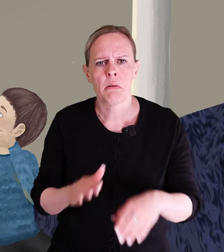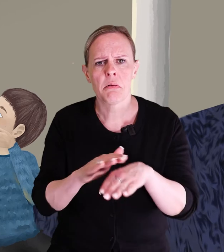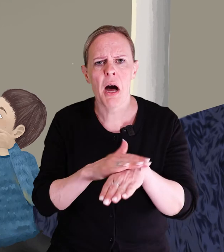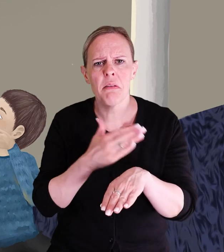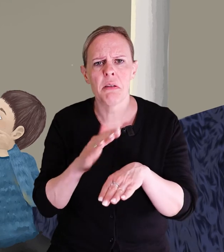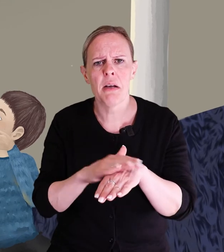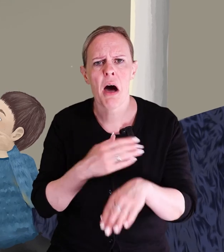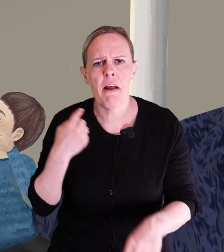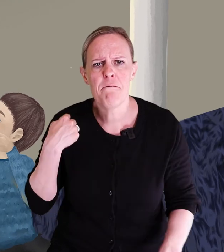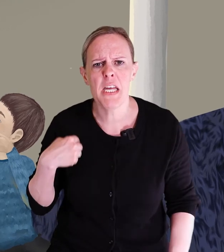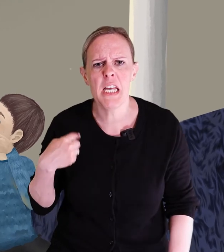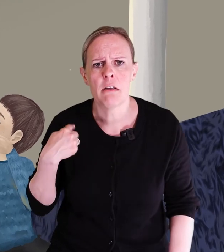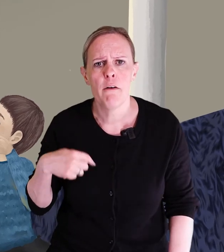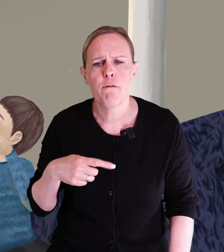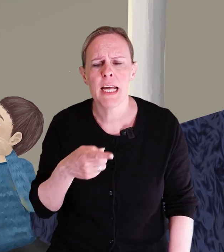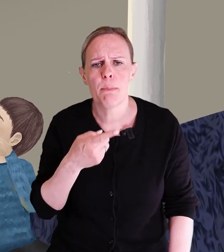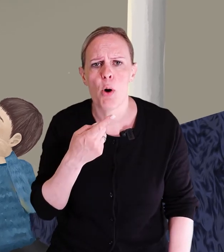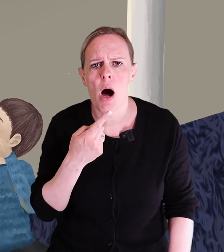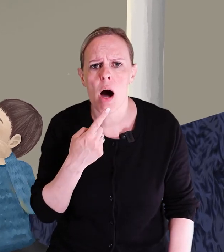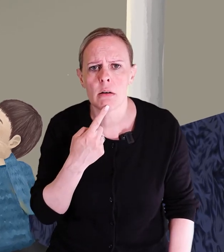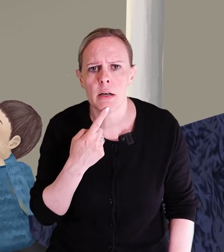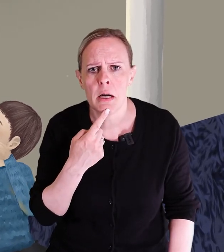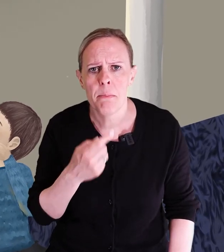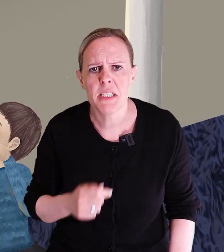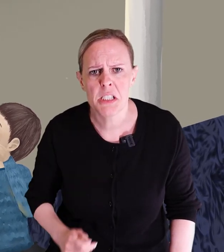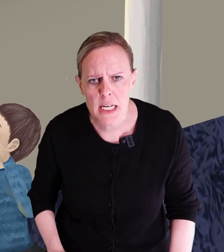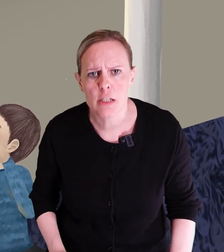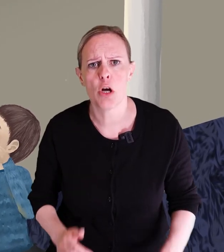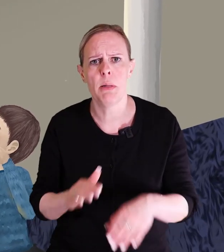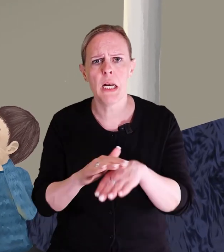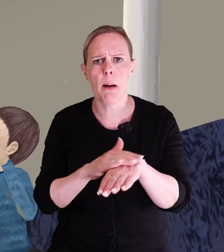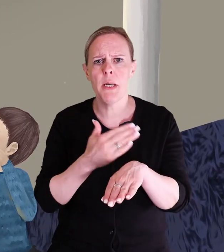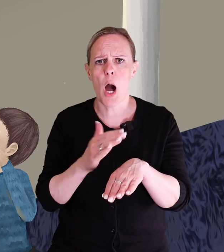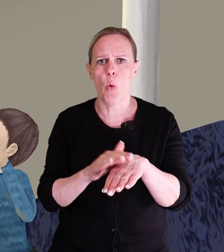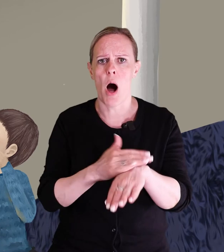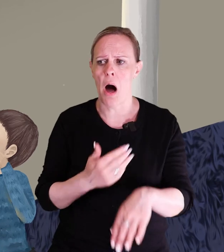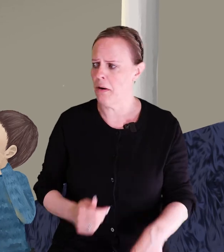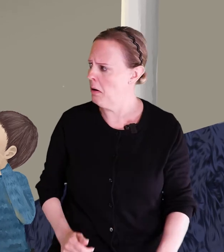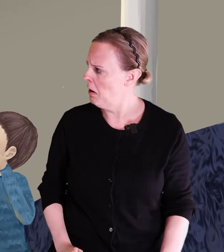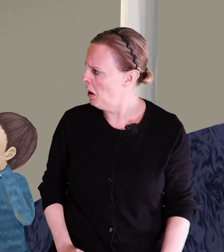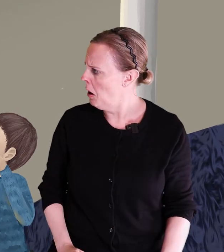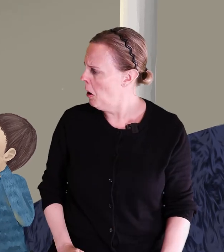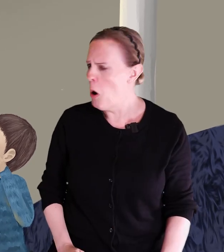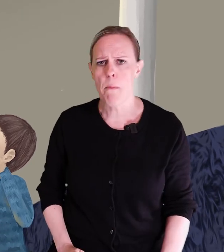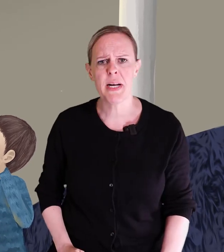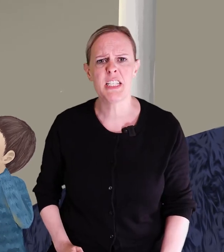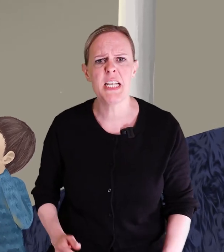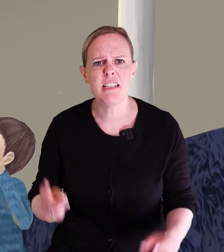Katten har en vit fläck på hakan. Precis som lilla Mjau har. Och precis